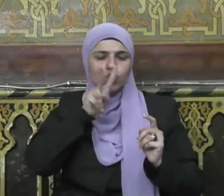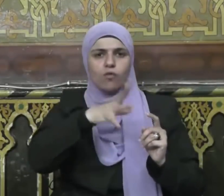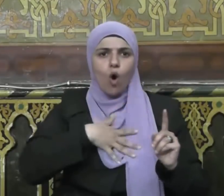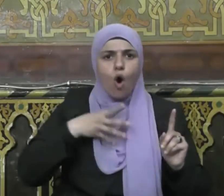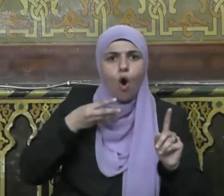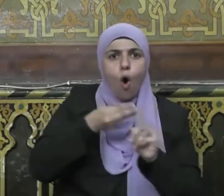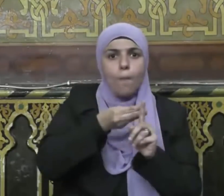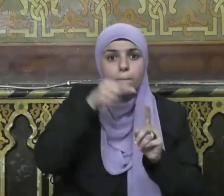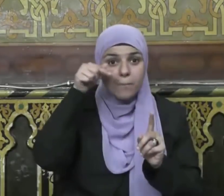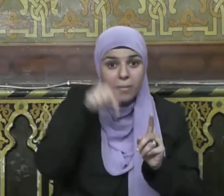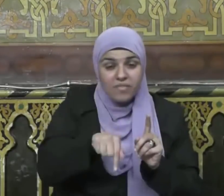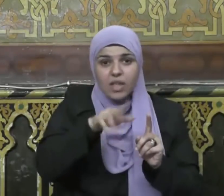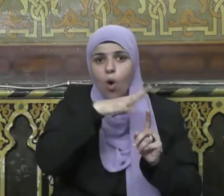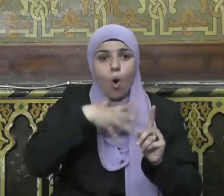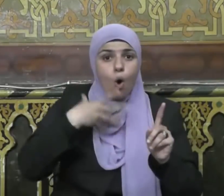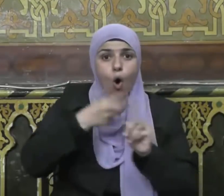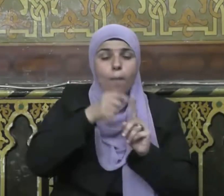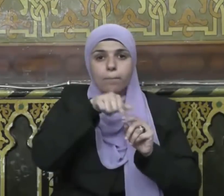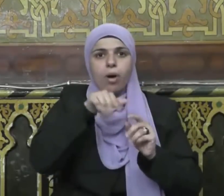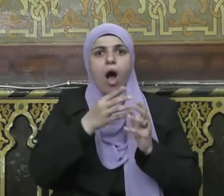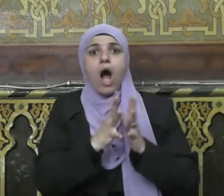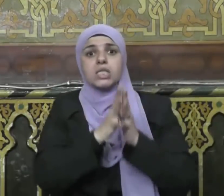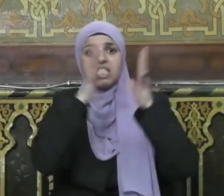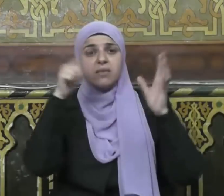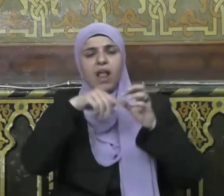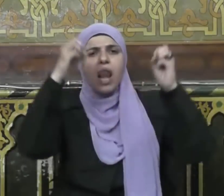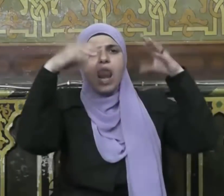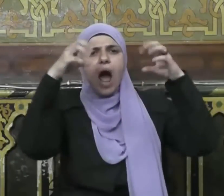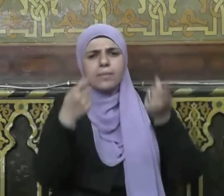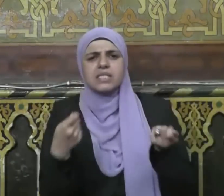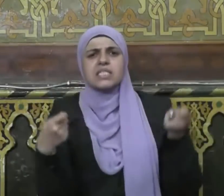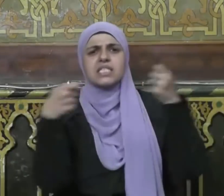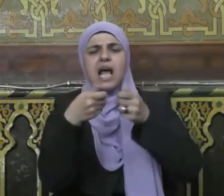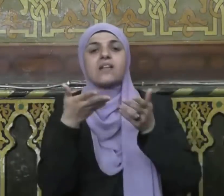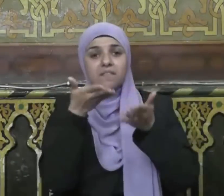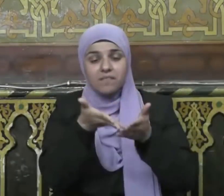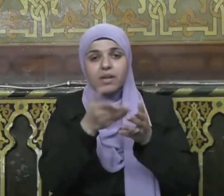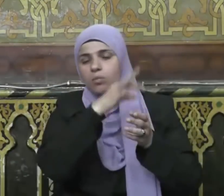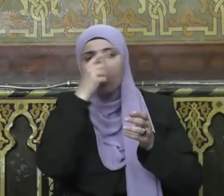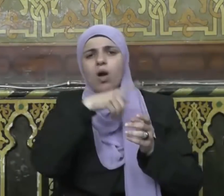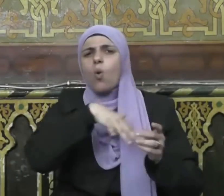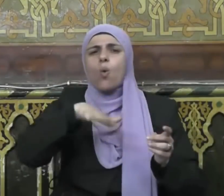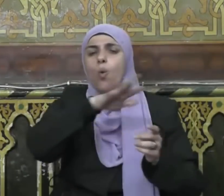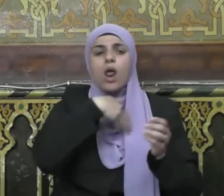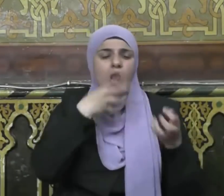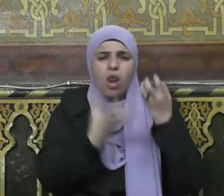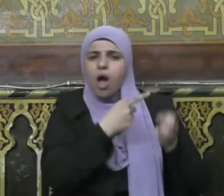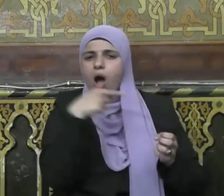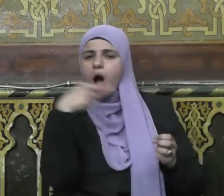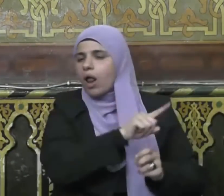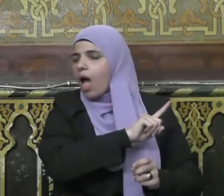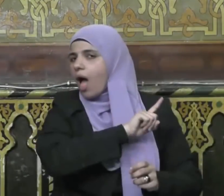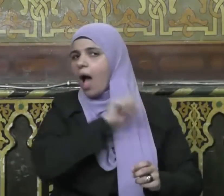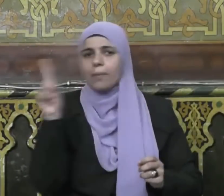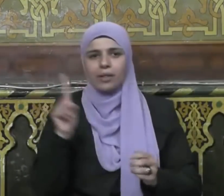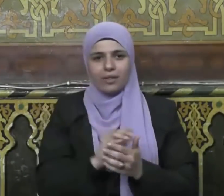سبيل الله إلا بعد الله بذلك اليوم وجهه عن النار سبعين خريفة